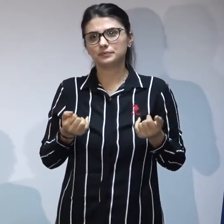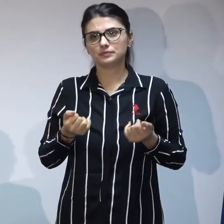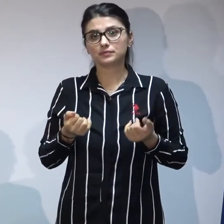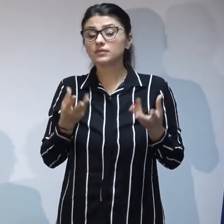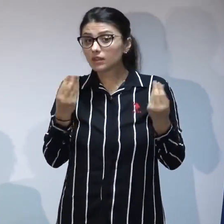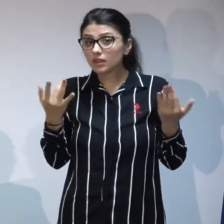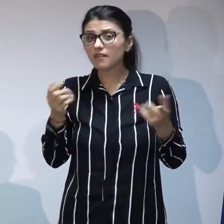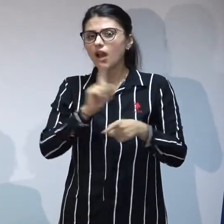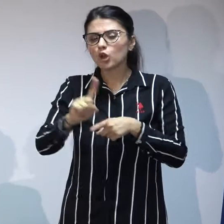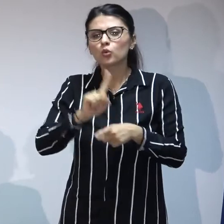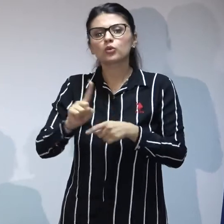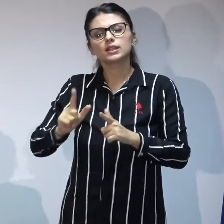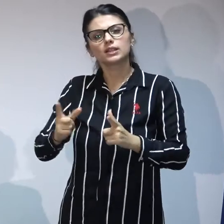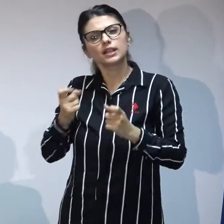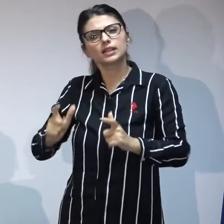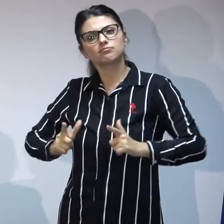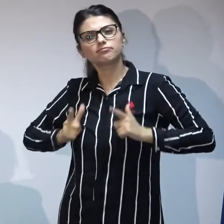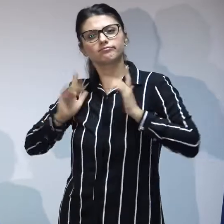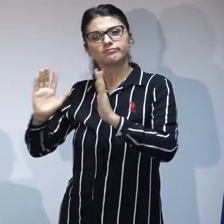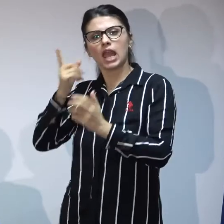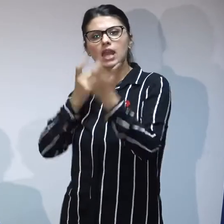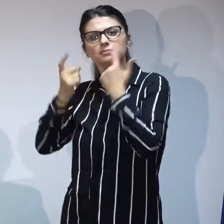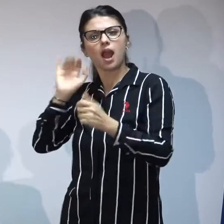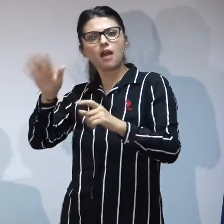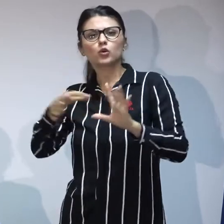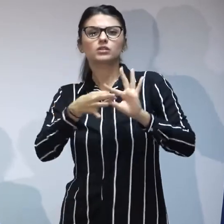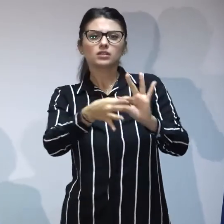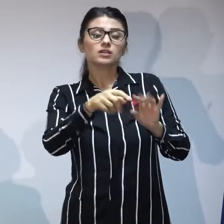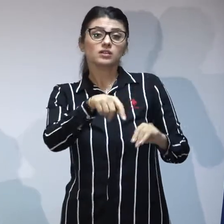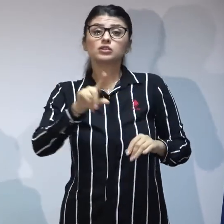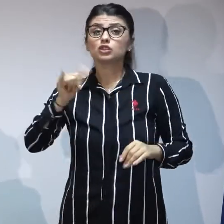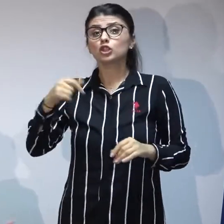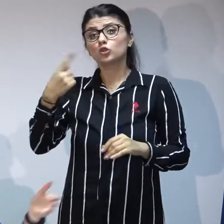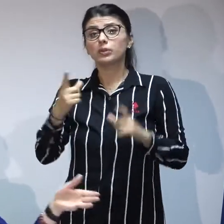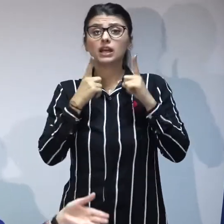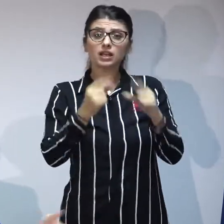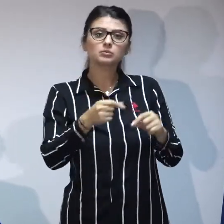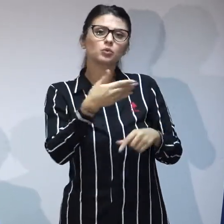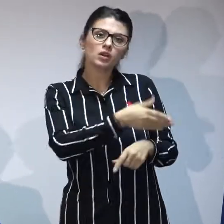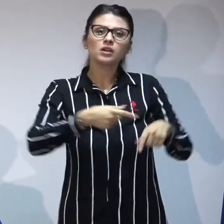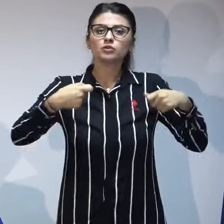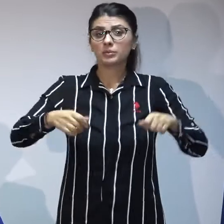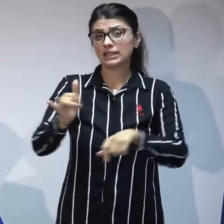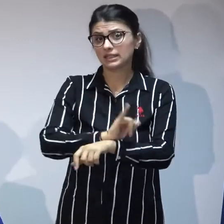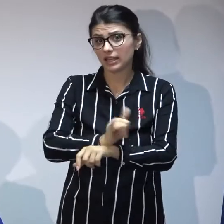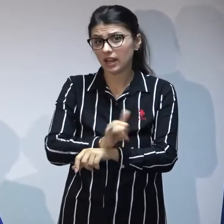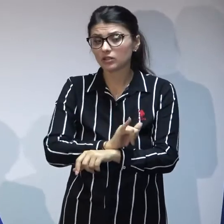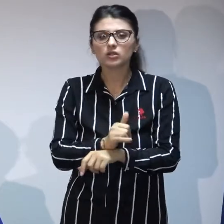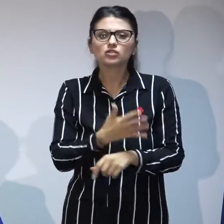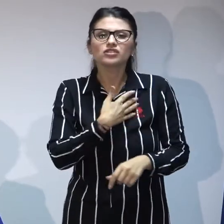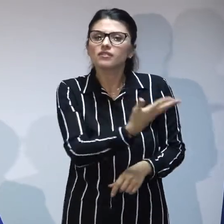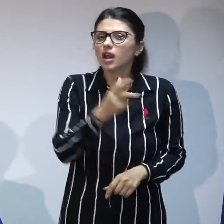lucruri din experiența pe care au avut-o iar după aceea răspund și eu și doamna director la